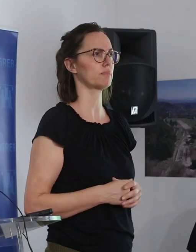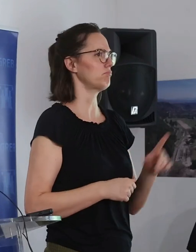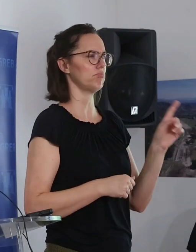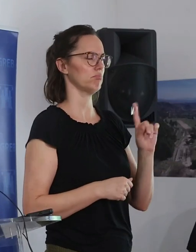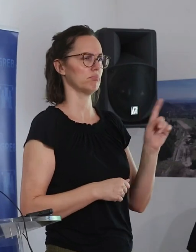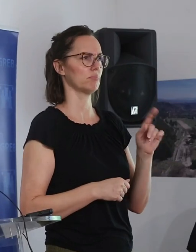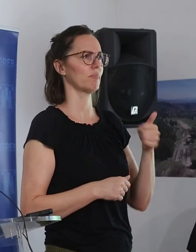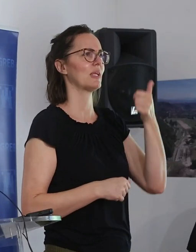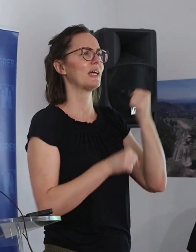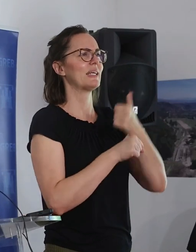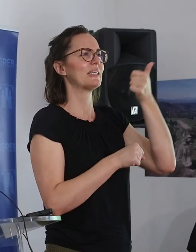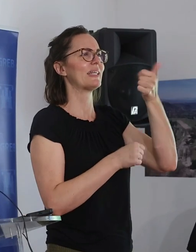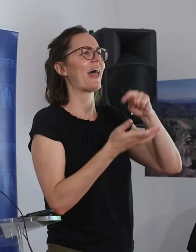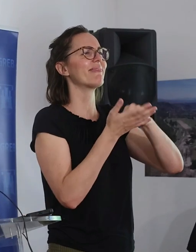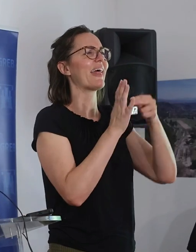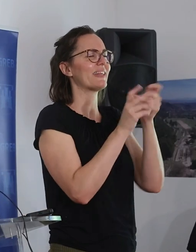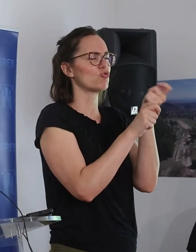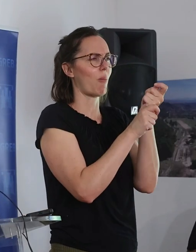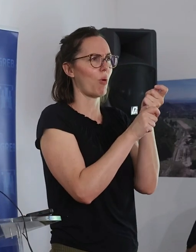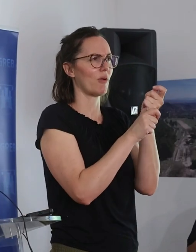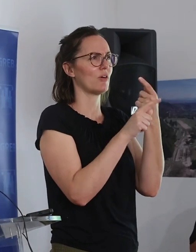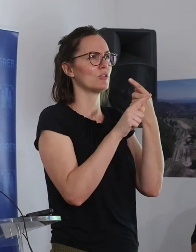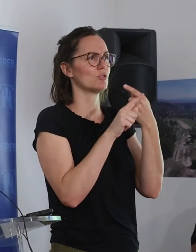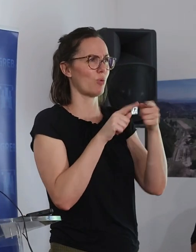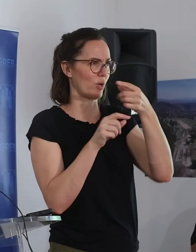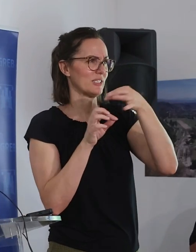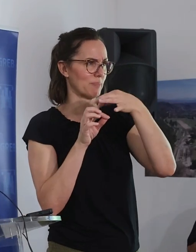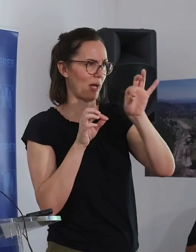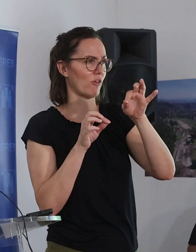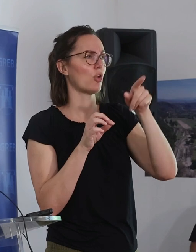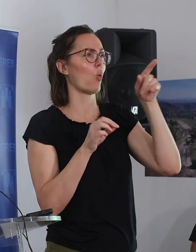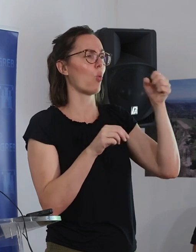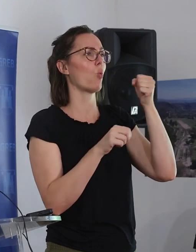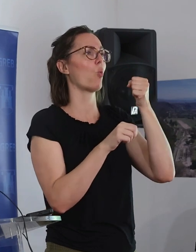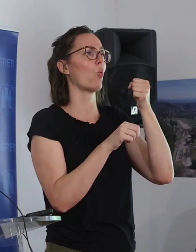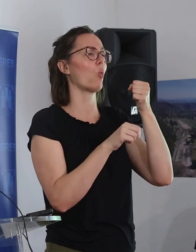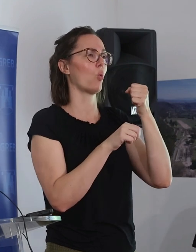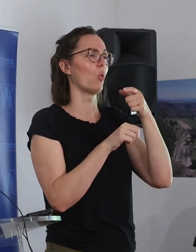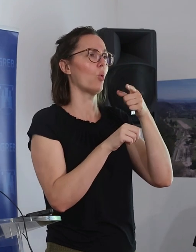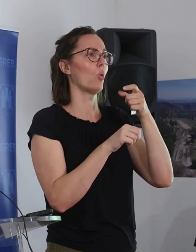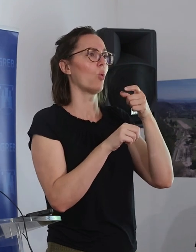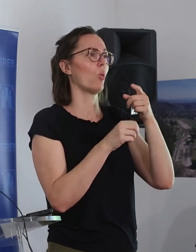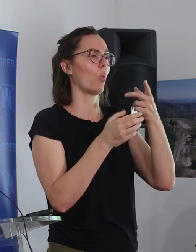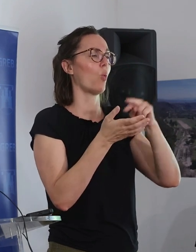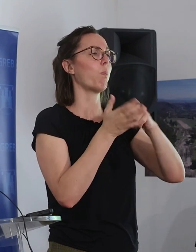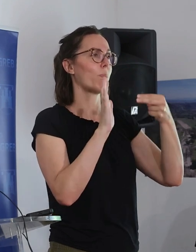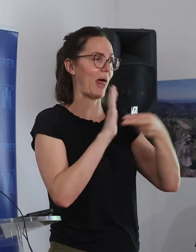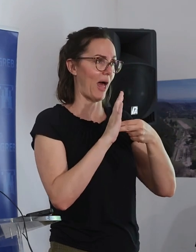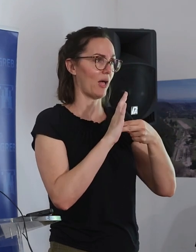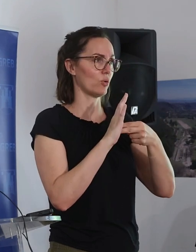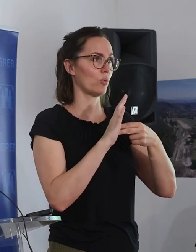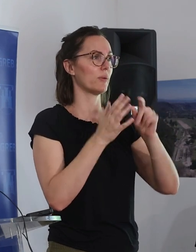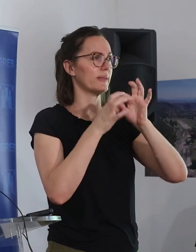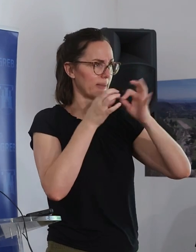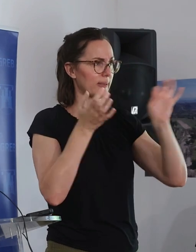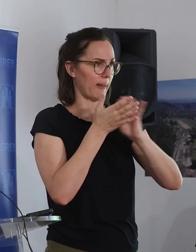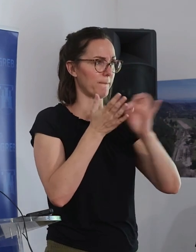Ne, radi se o jednog tehničkoj zapravo isprci, zato što je ona prije svega definirana u prostorom planu. Znači, mogućnost postorjenja termička obradu je